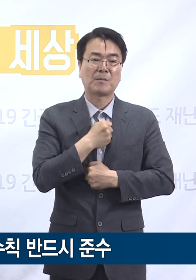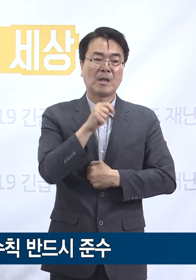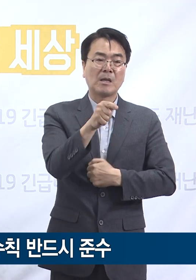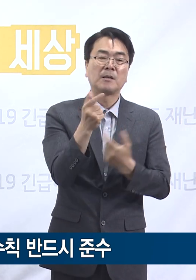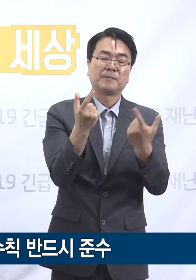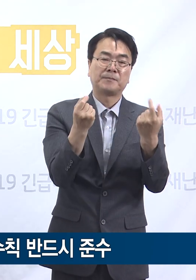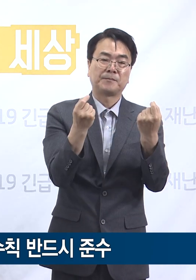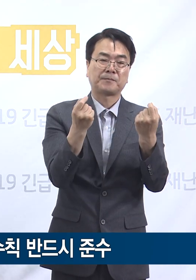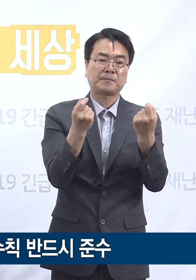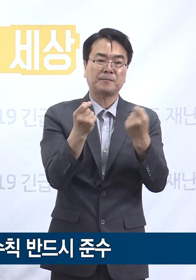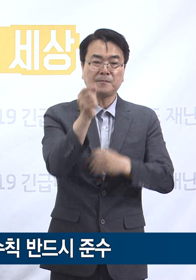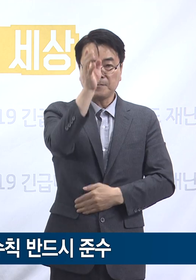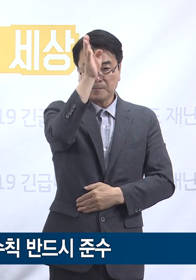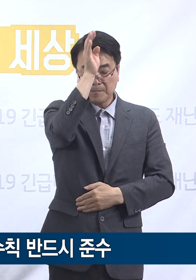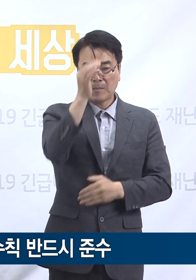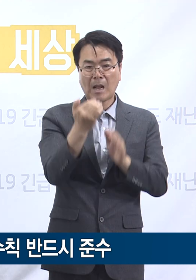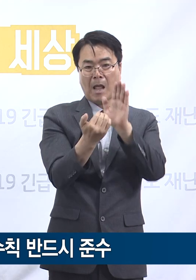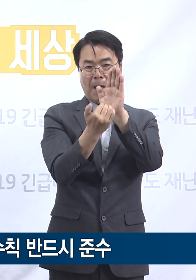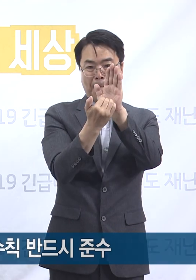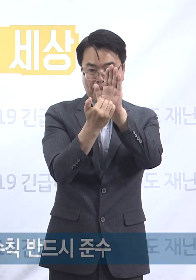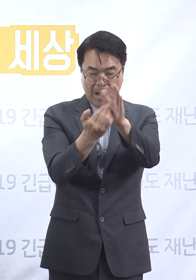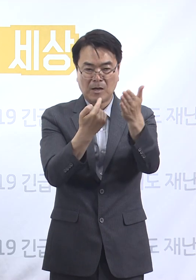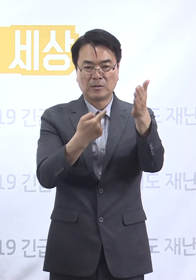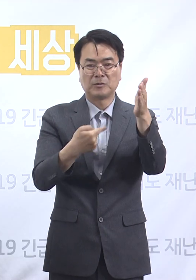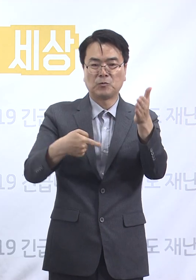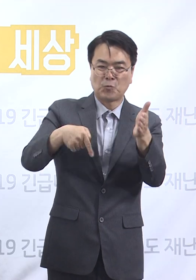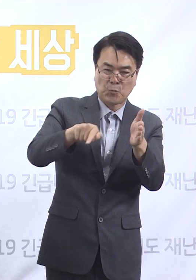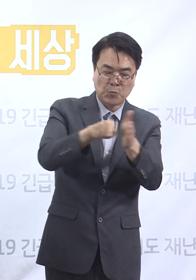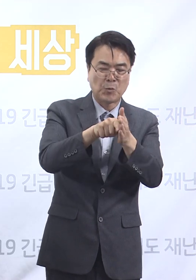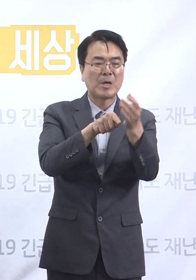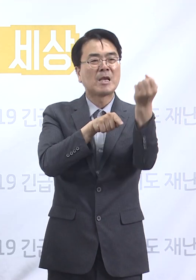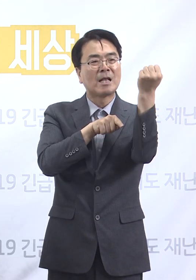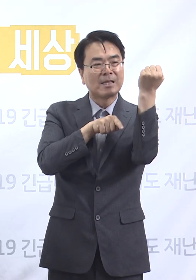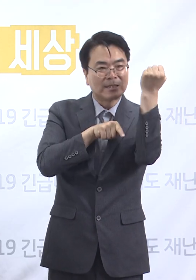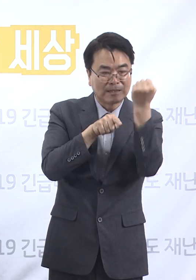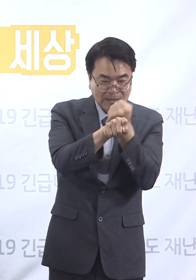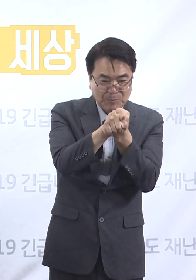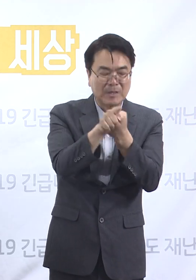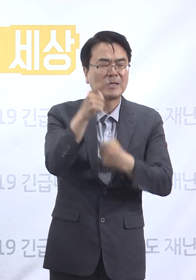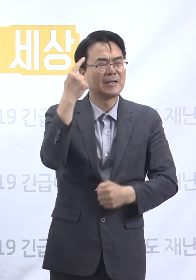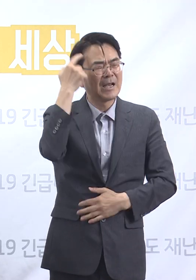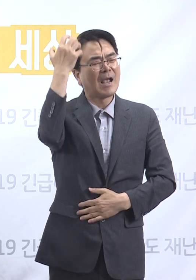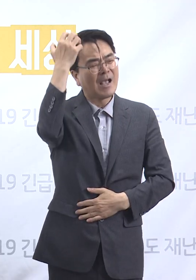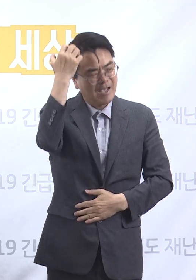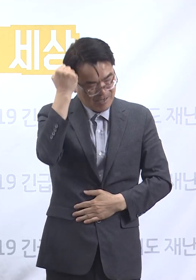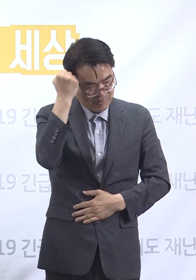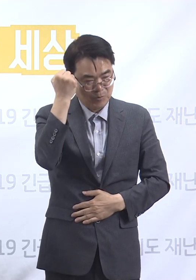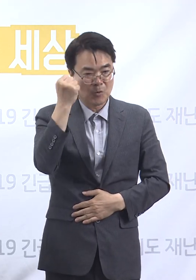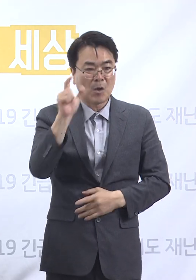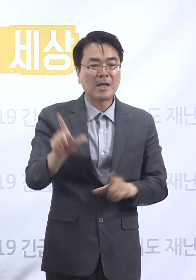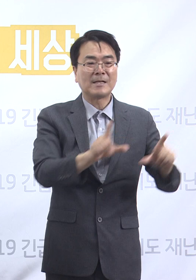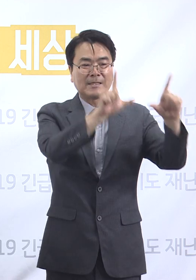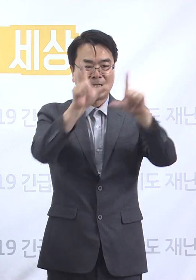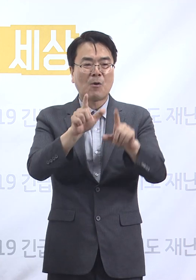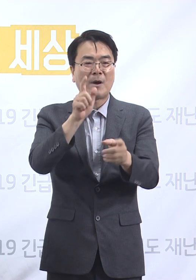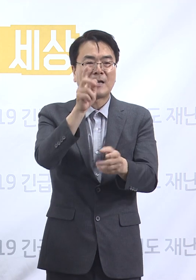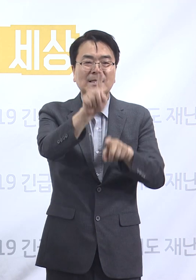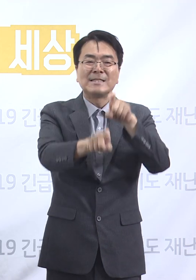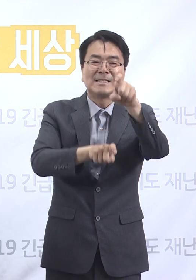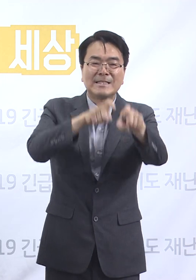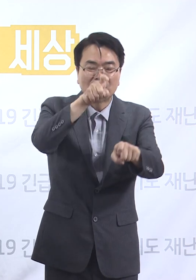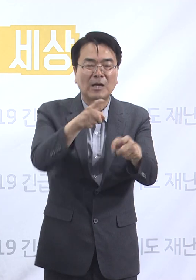이렇듯 방역의 기본 원리를 이해하는 지성 그리고 그 지식을 자기 생활에 적용하는 시민의식이 무척 중요합니다.